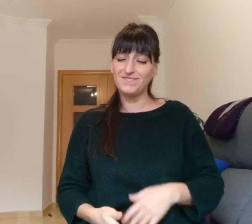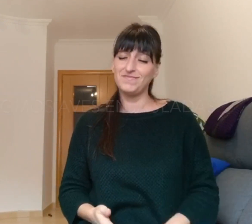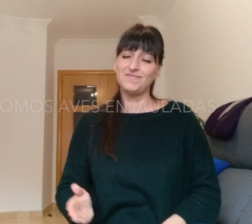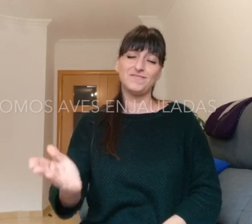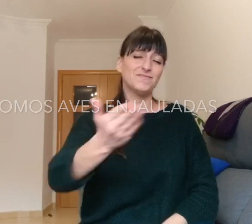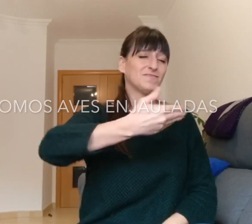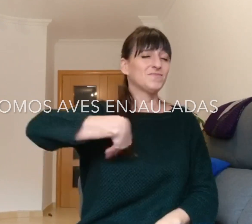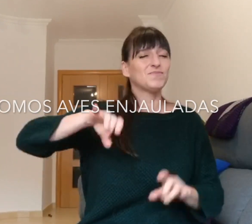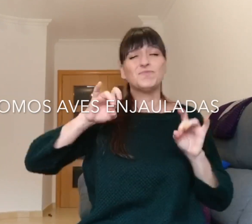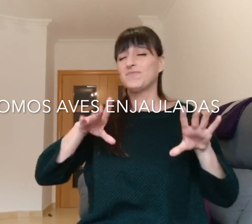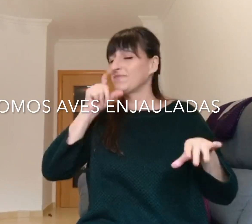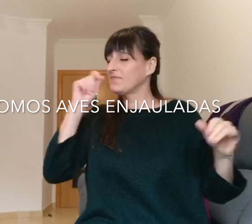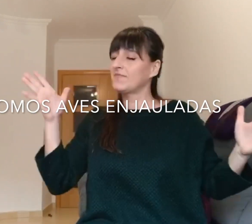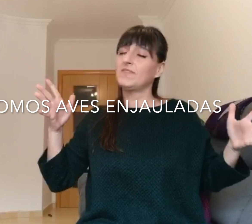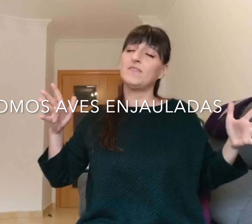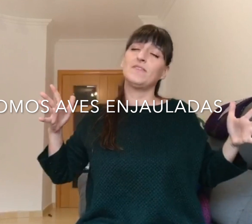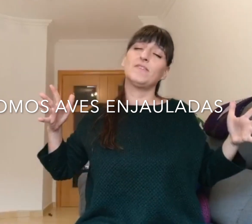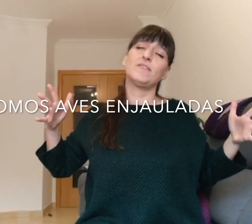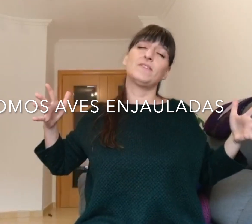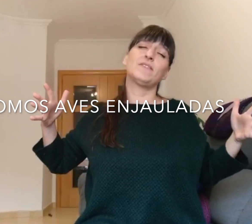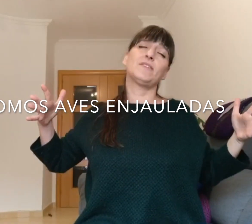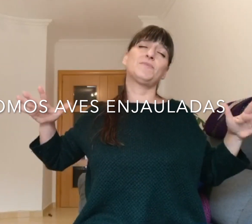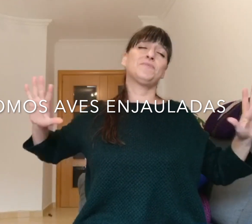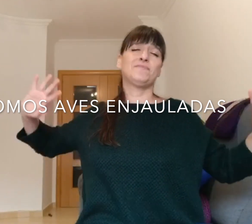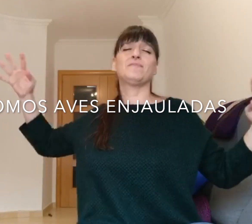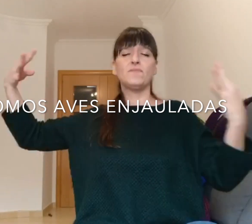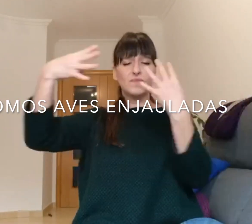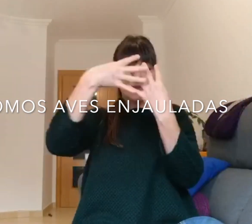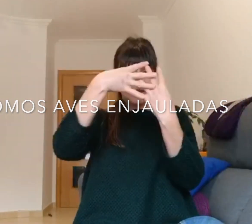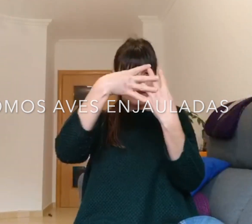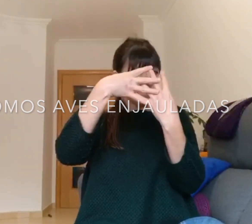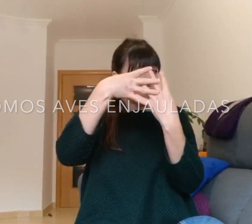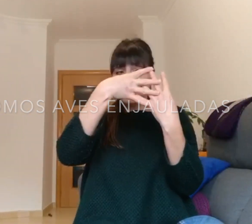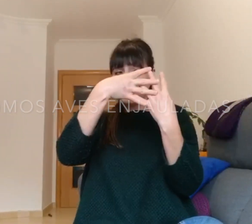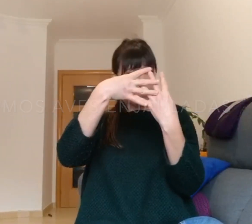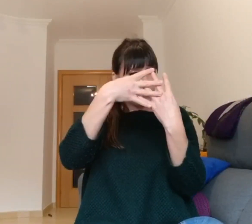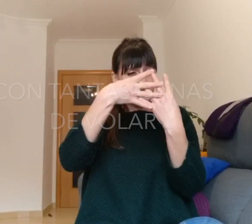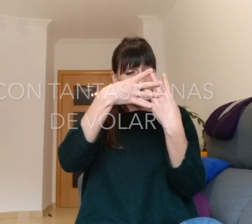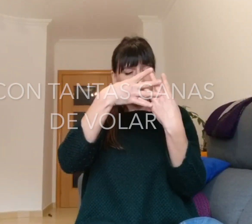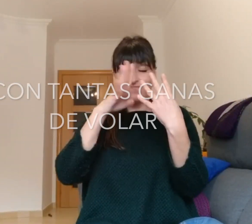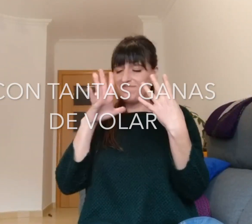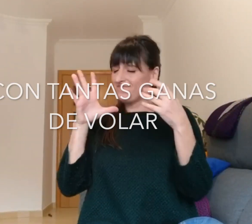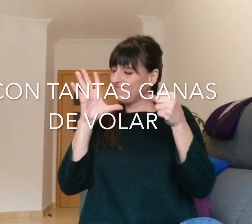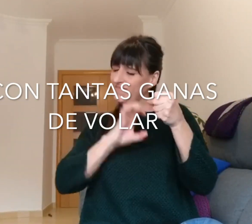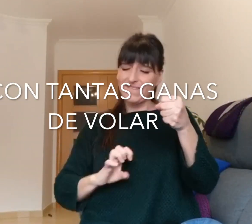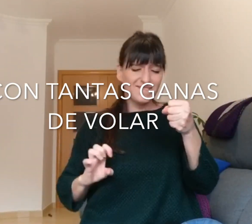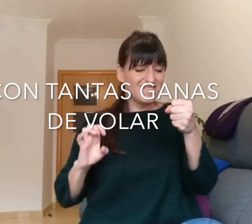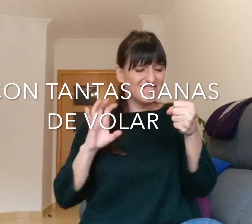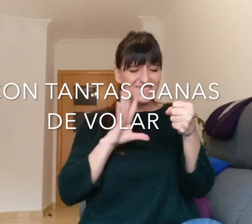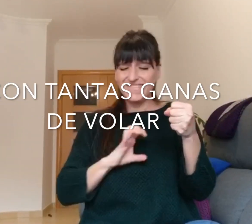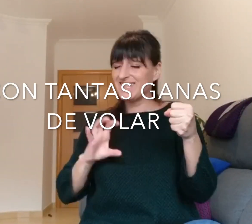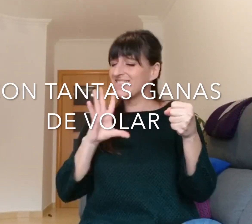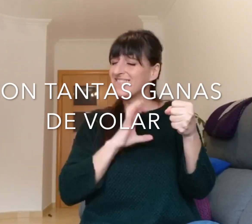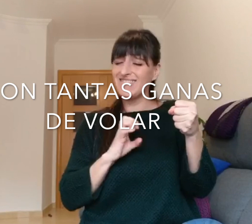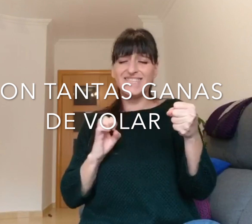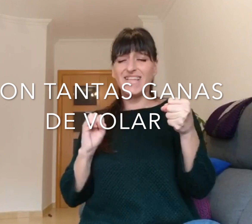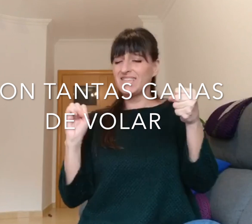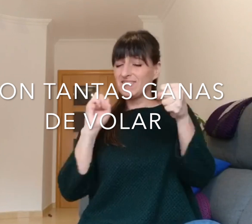Somos aves enjauladas Con tantas llanas de